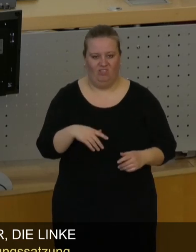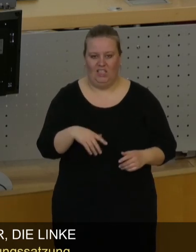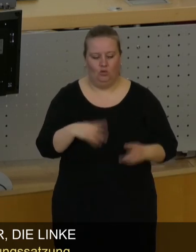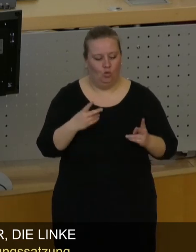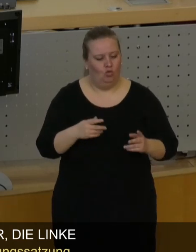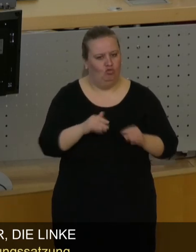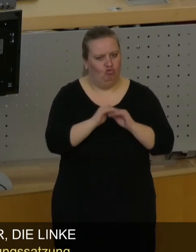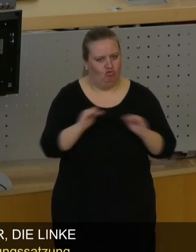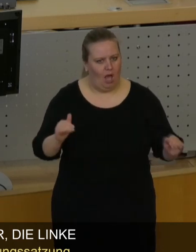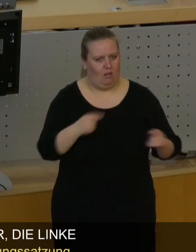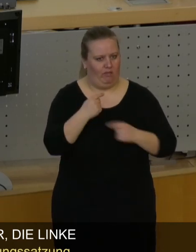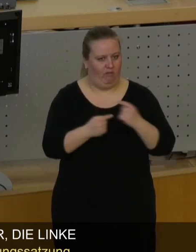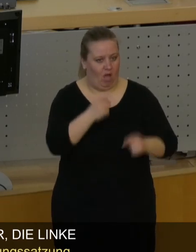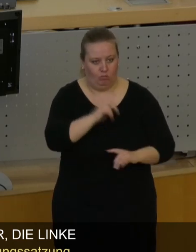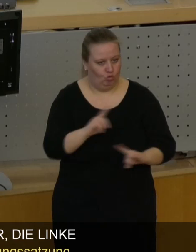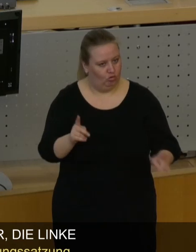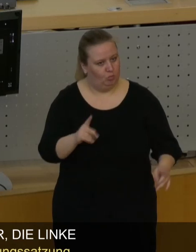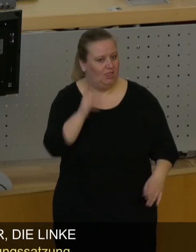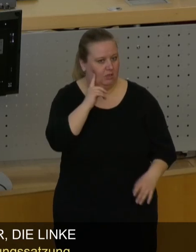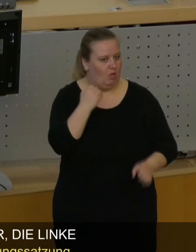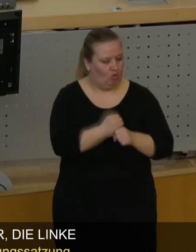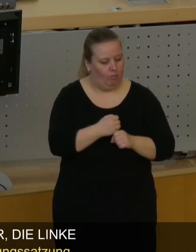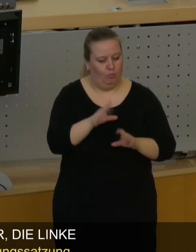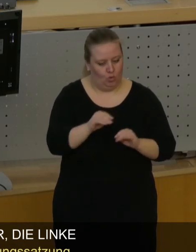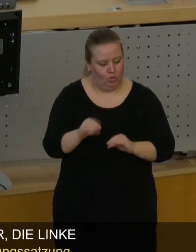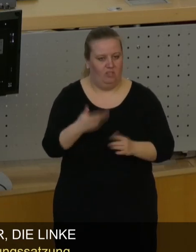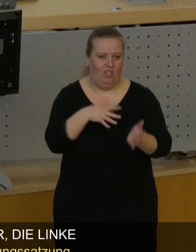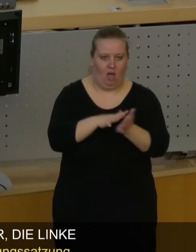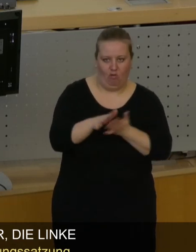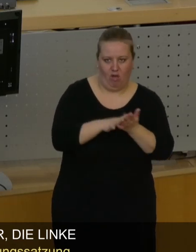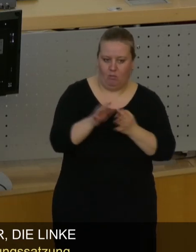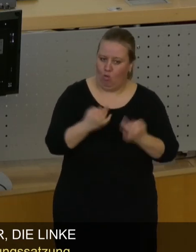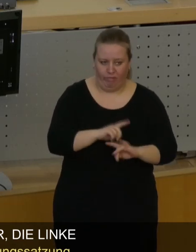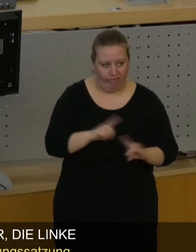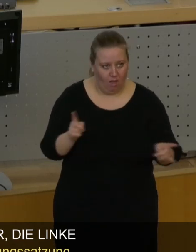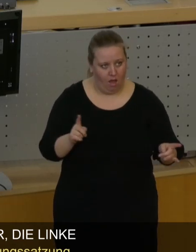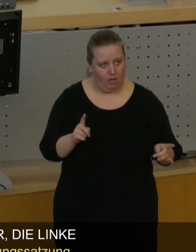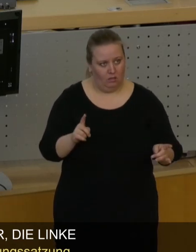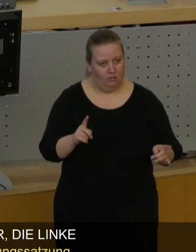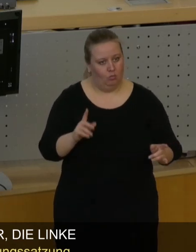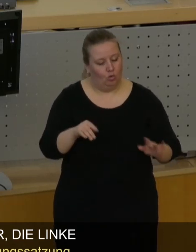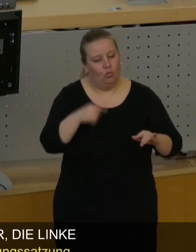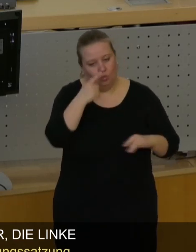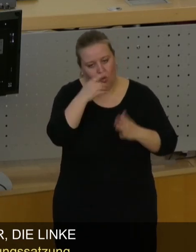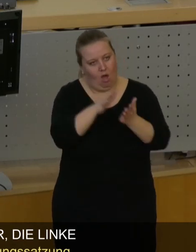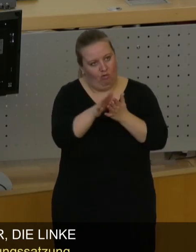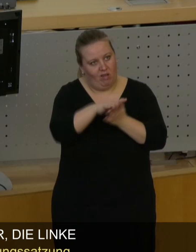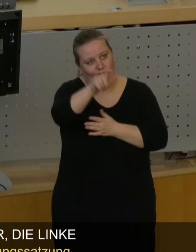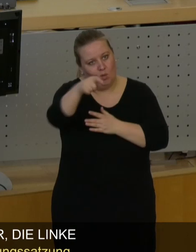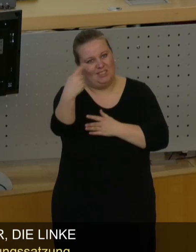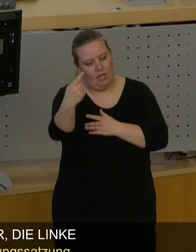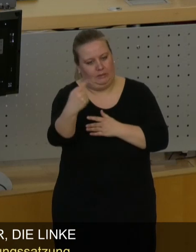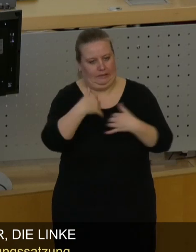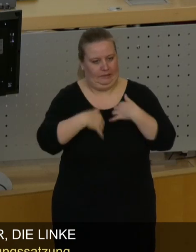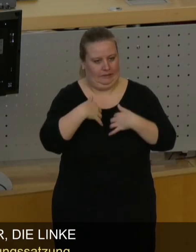Standardverfahren, das immer durchlaufen wird, das jedes Mal Aufwand betreibt, sondern der Aufwand wird nur dort getrieben, wo die Bürgerinnen und